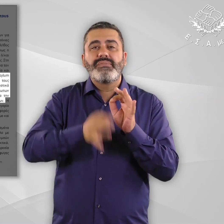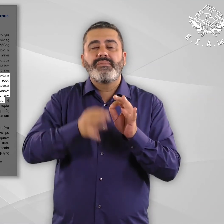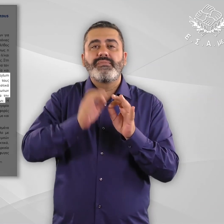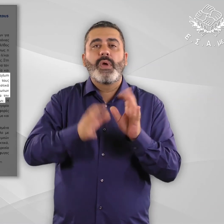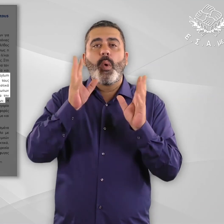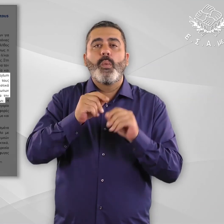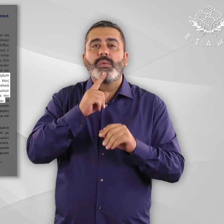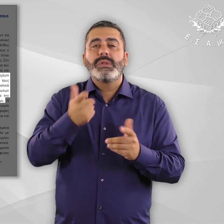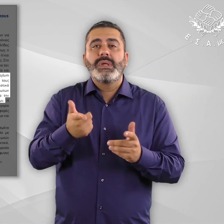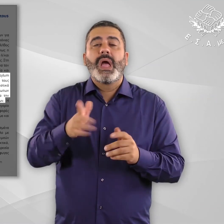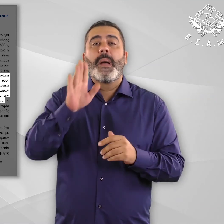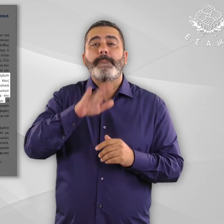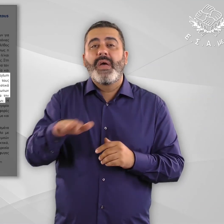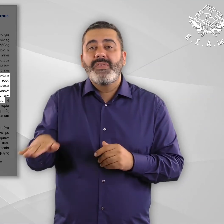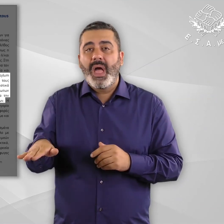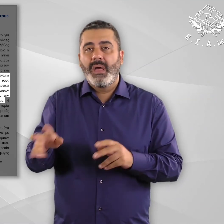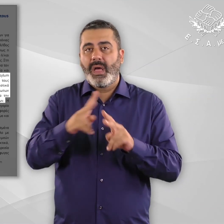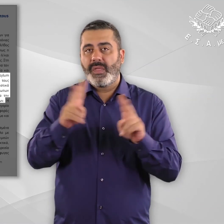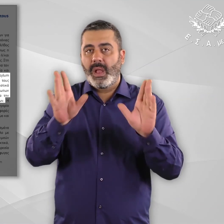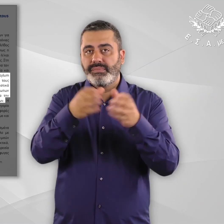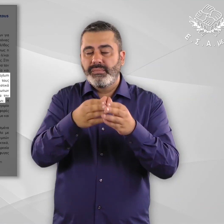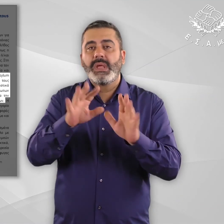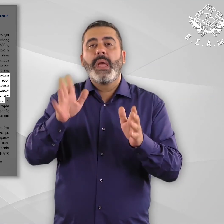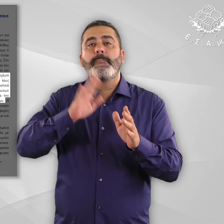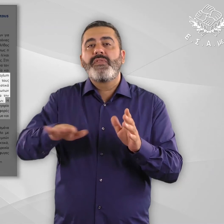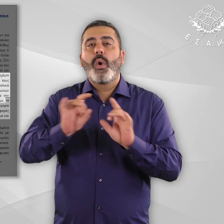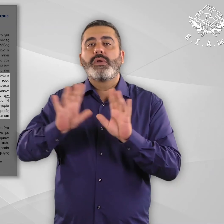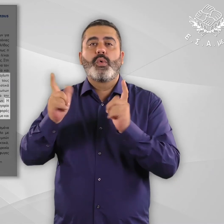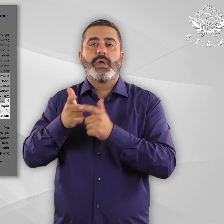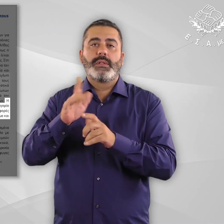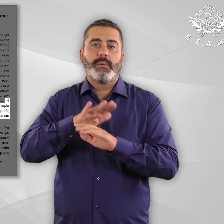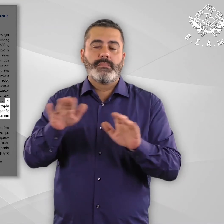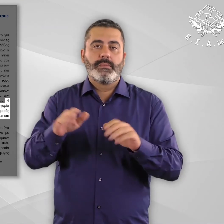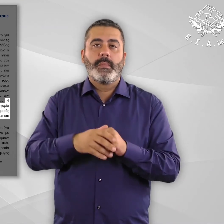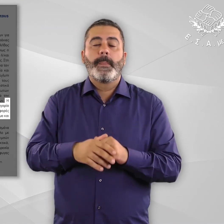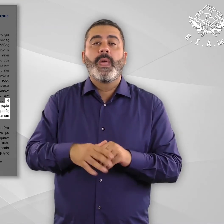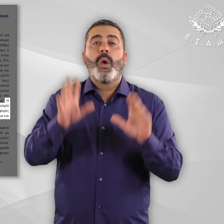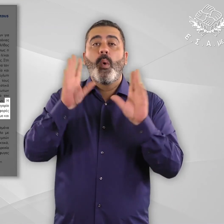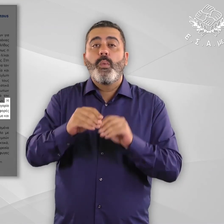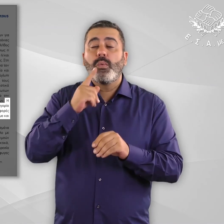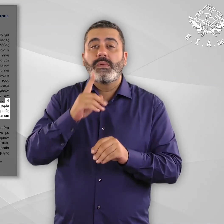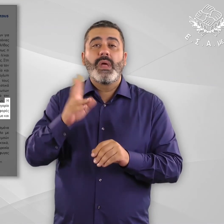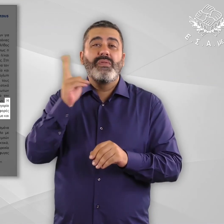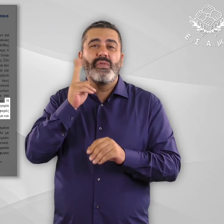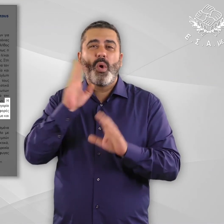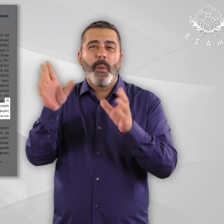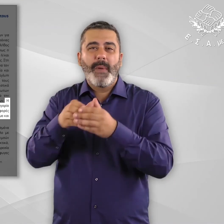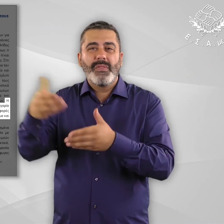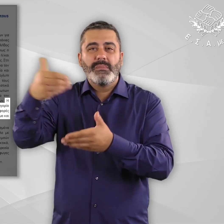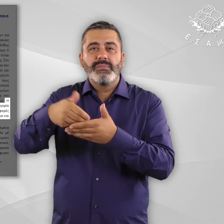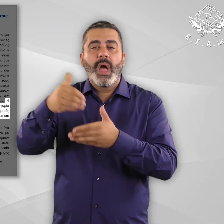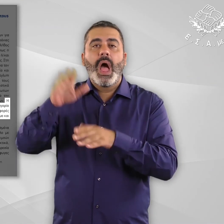στοιχεία μόνο για την κατηγορία των ανηλίκων και των ασυνόδευτων ανηλίκων. Η καταγραφή των ευάλωτων αιτούντων ασύλου